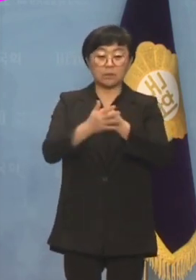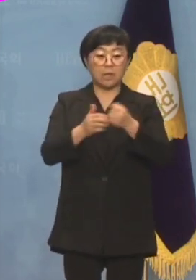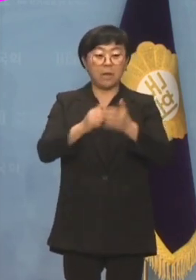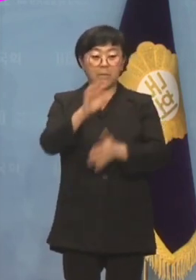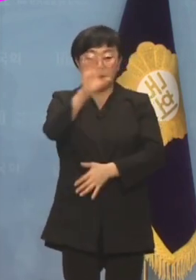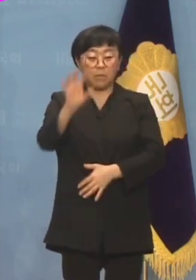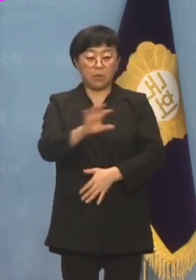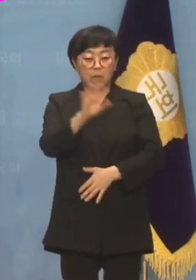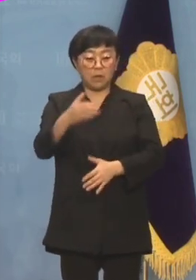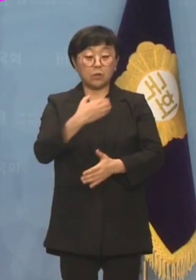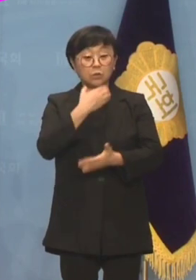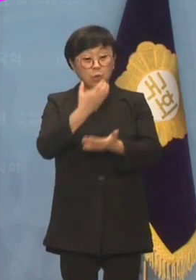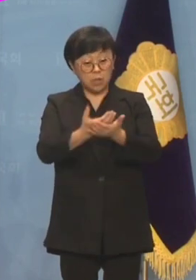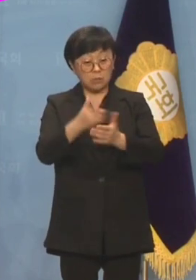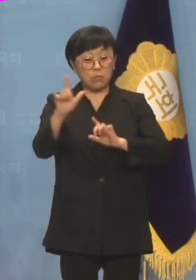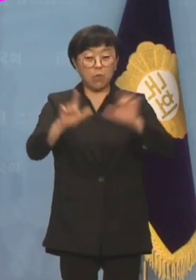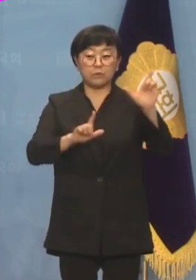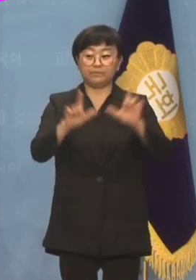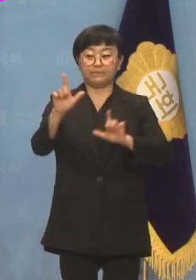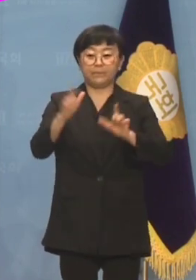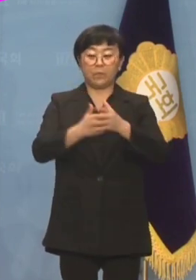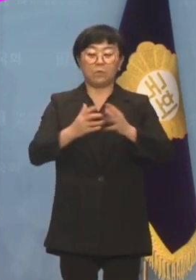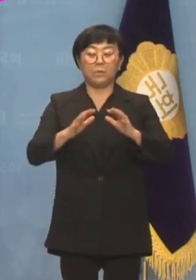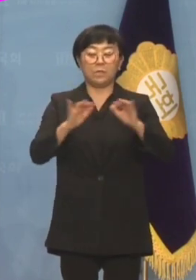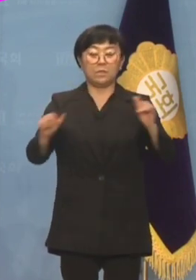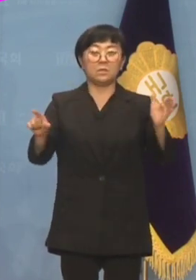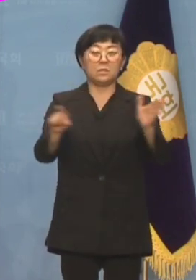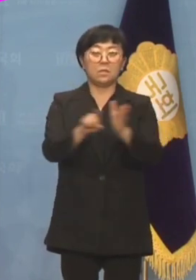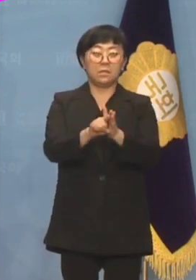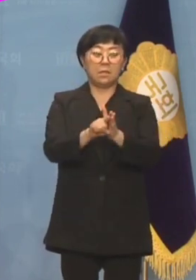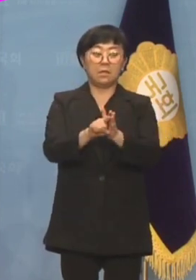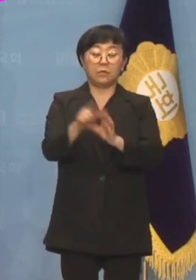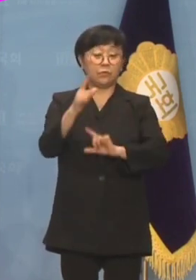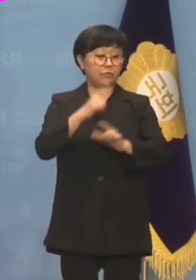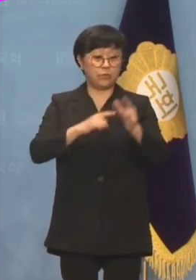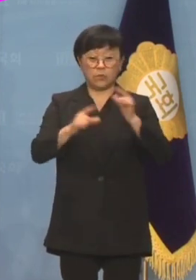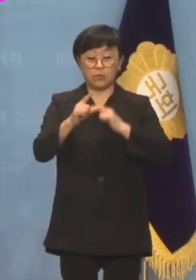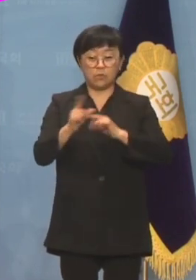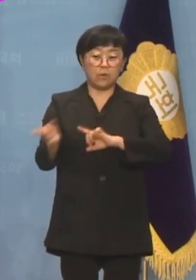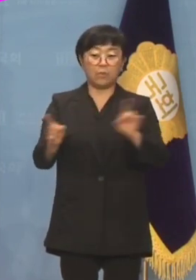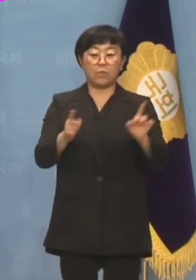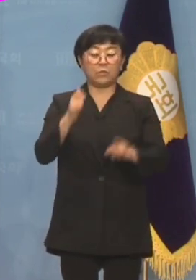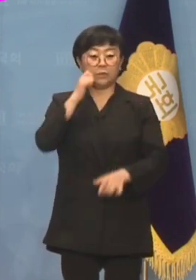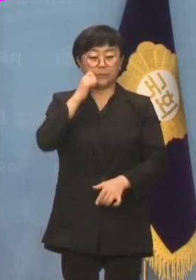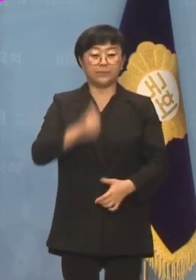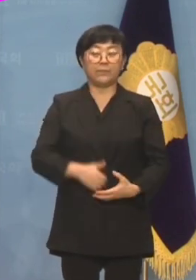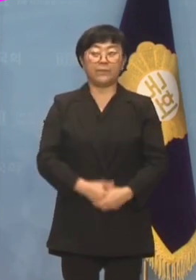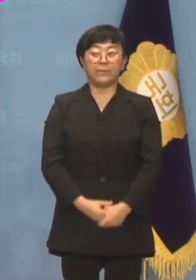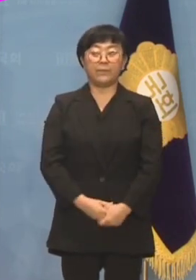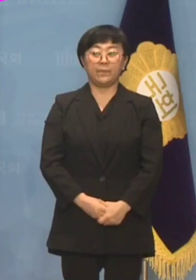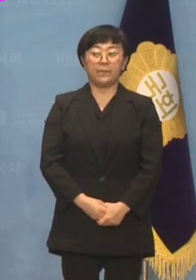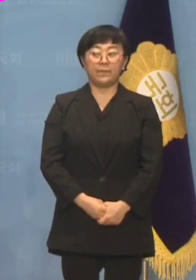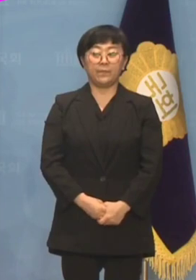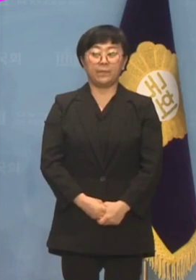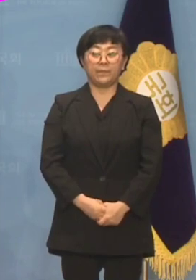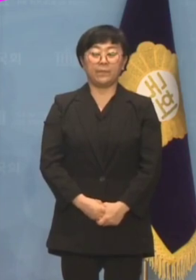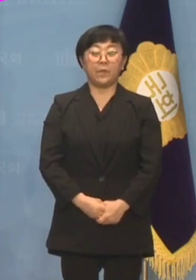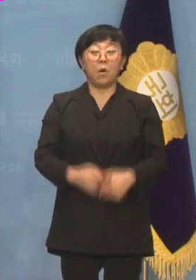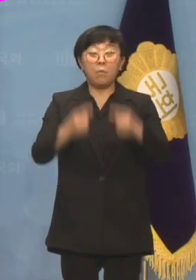국민을 눈속임하려는 모습으로는 국민적 신뢰는 더더욱 회복되지 않을 것입니다.